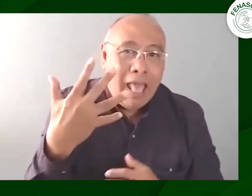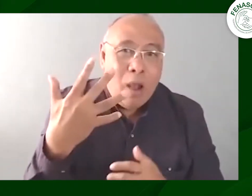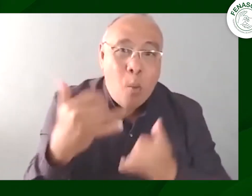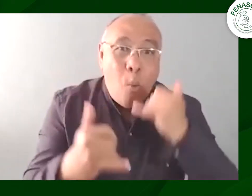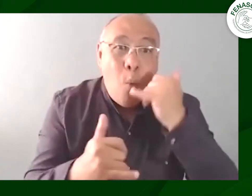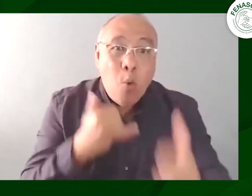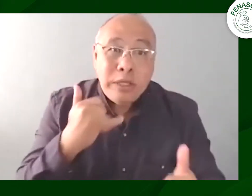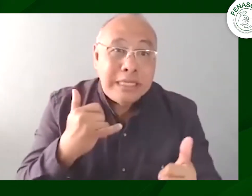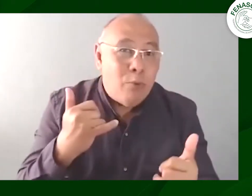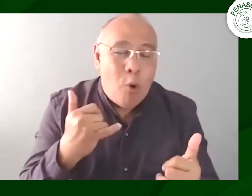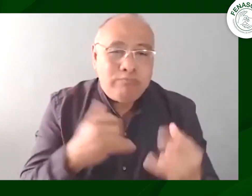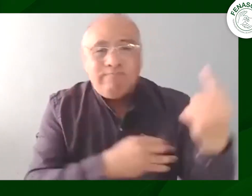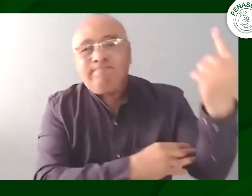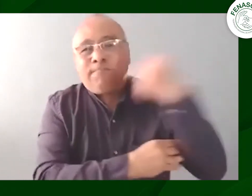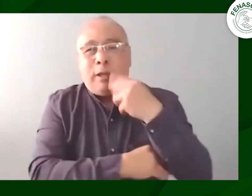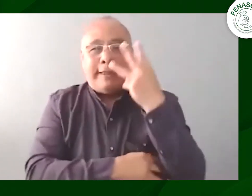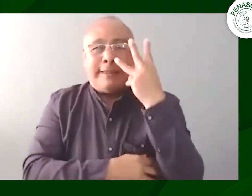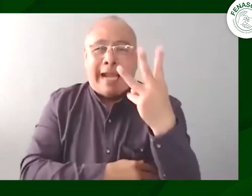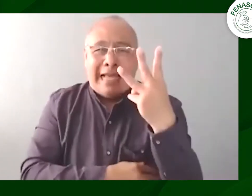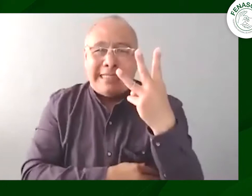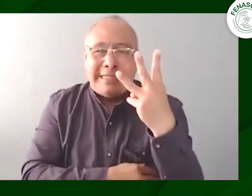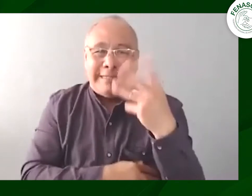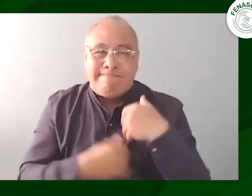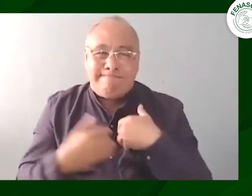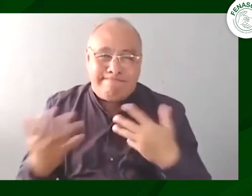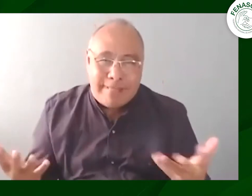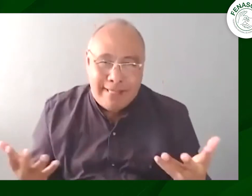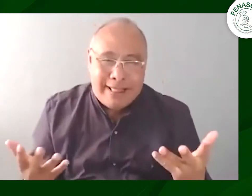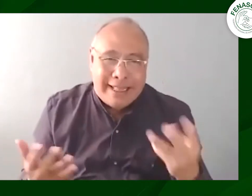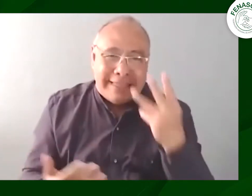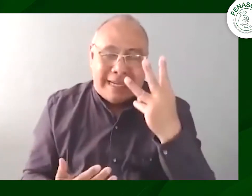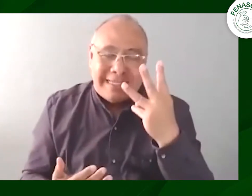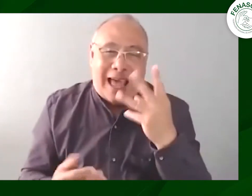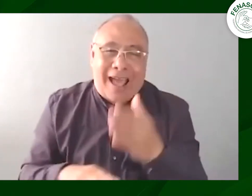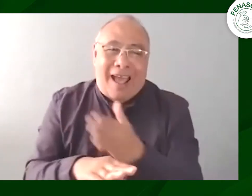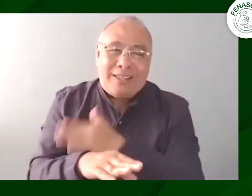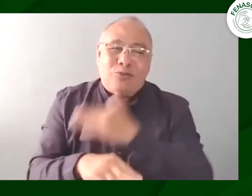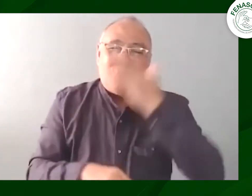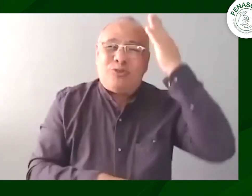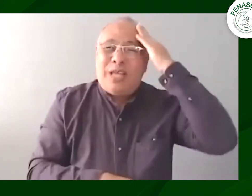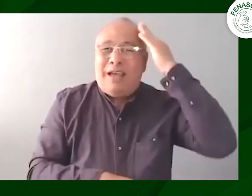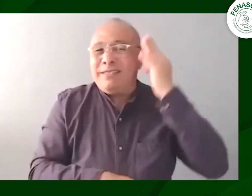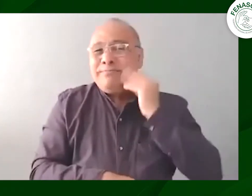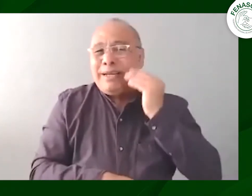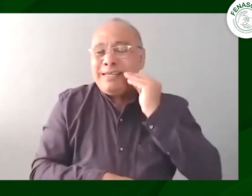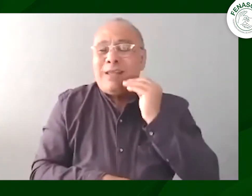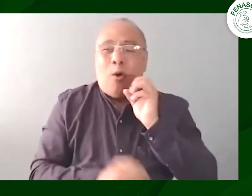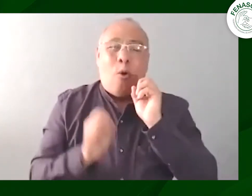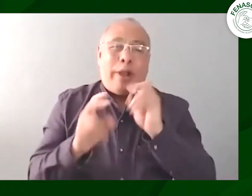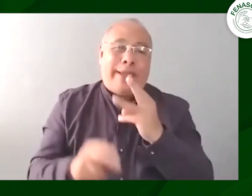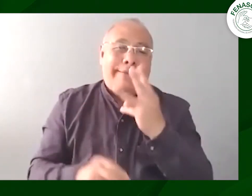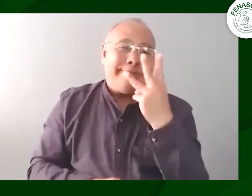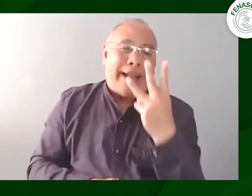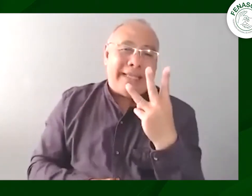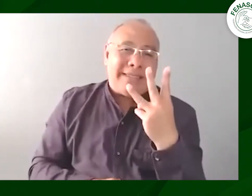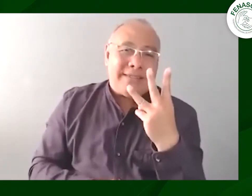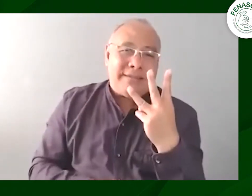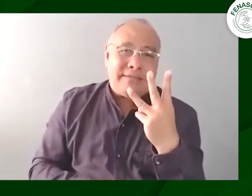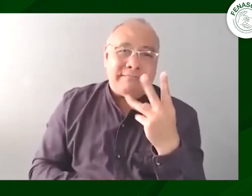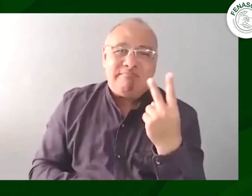que tenían que ser menos eran cinco contando con los servicios de interpretación nos dijeron que eran tres delegados de las personas